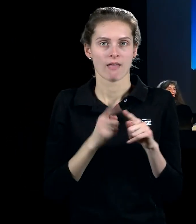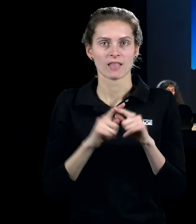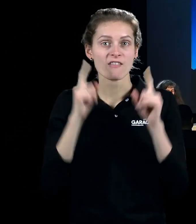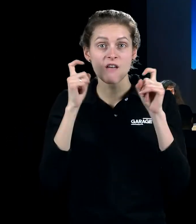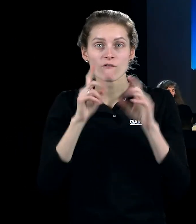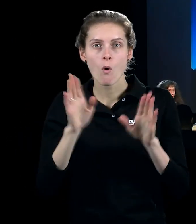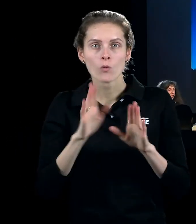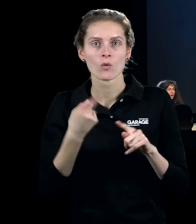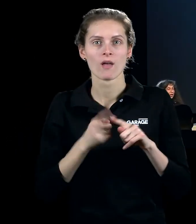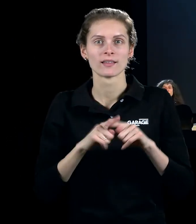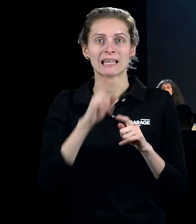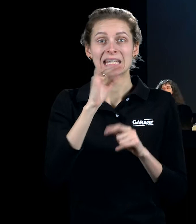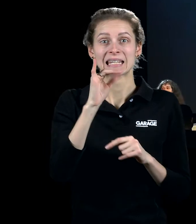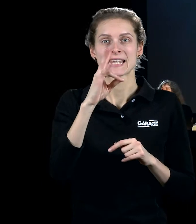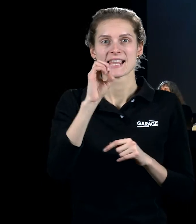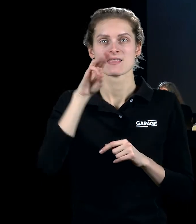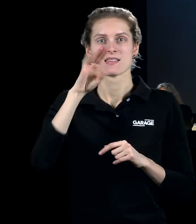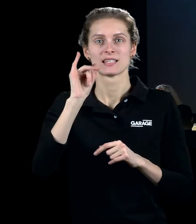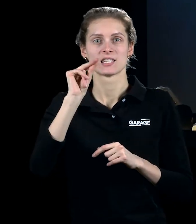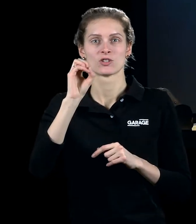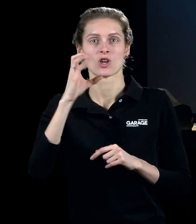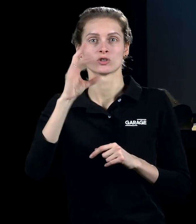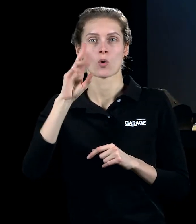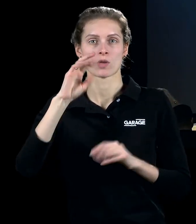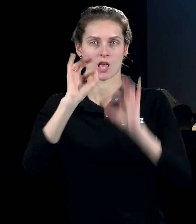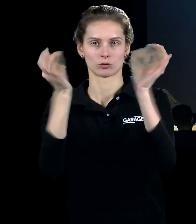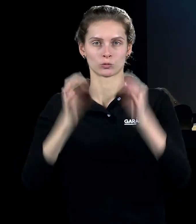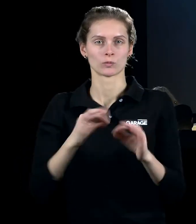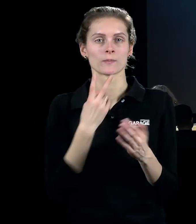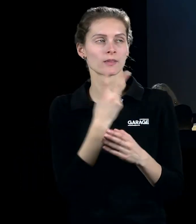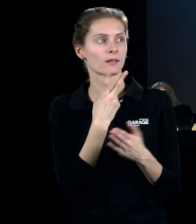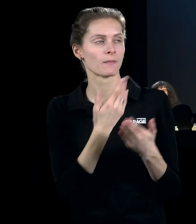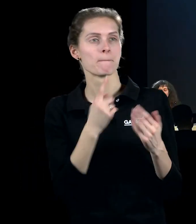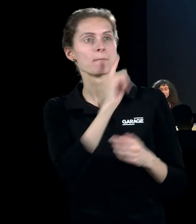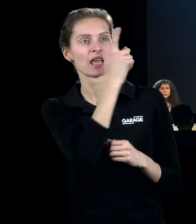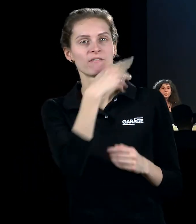кинетическое искусство, как это все выглядит в движении. Покажите, пожалуйста, первое видео.